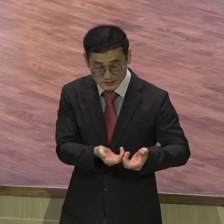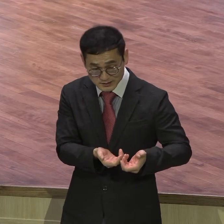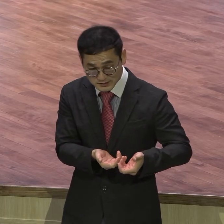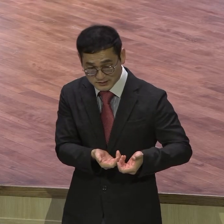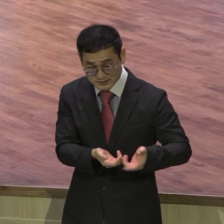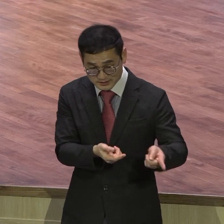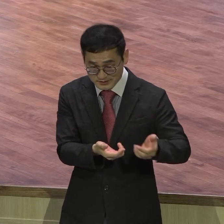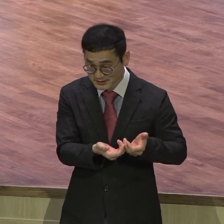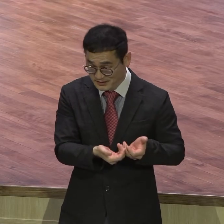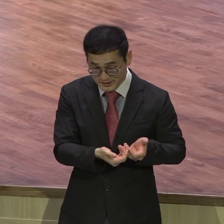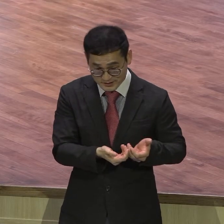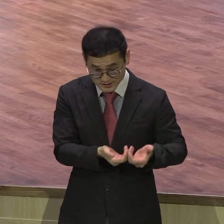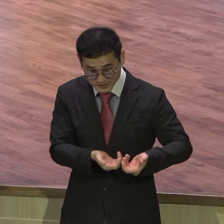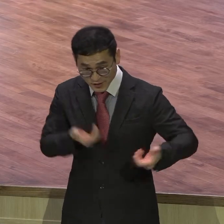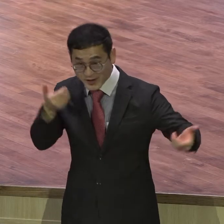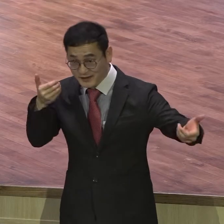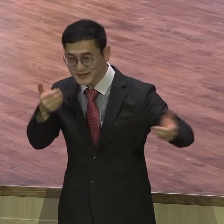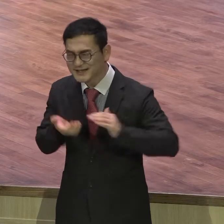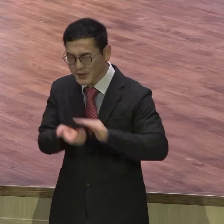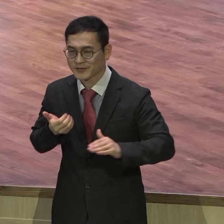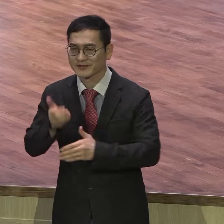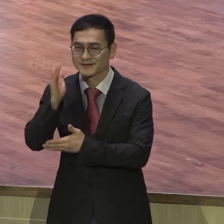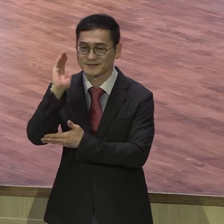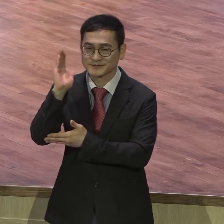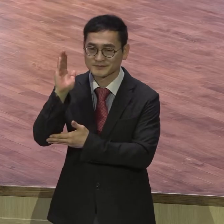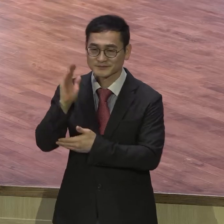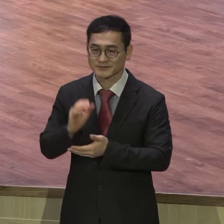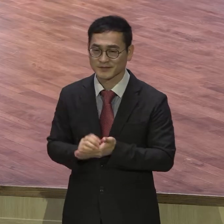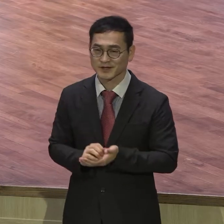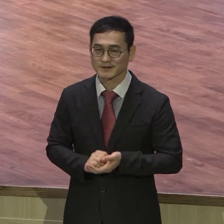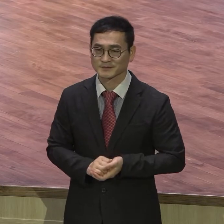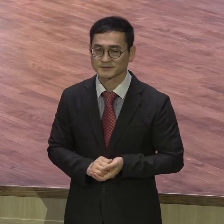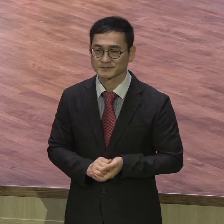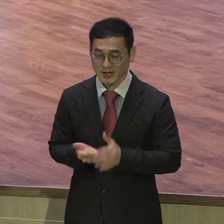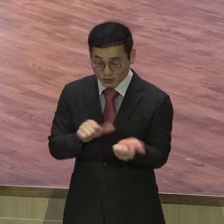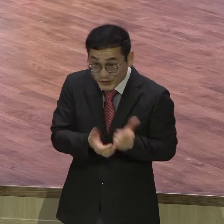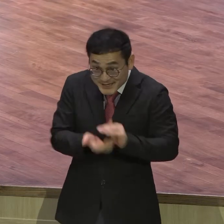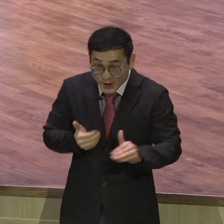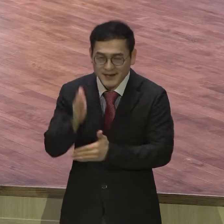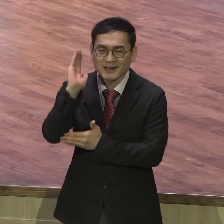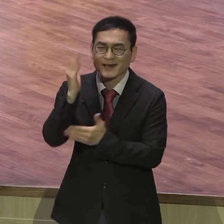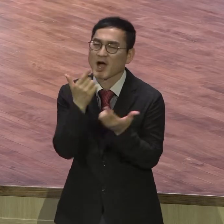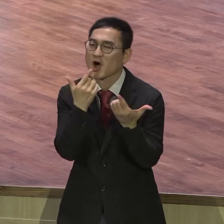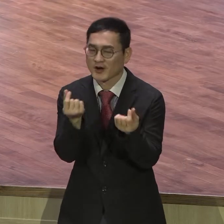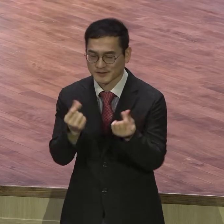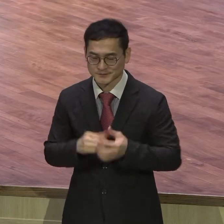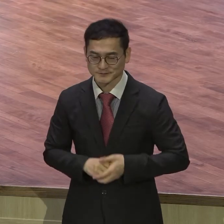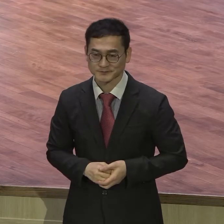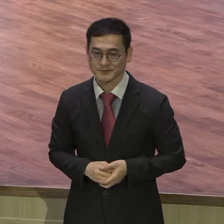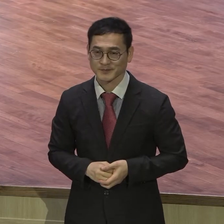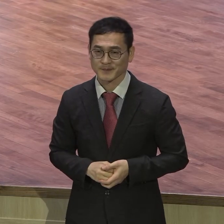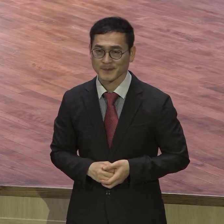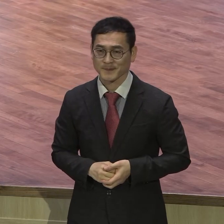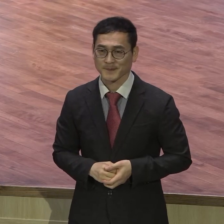핵심은 뭐냐. 출애급 1세대들처럼 하나님의 말씀을 놓쳐가지고